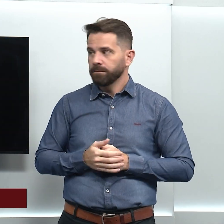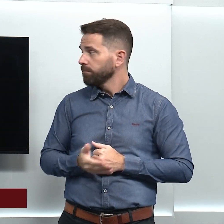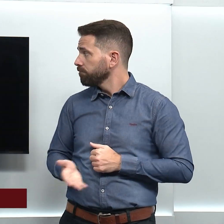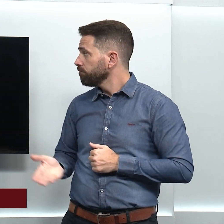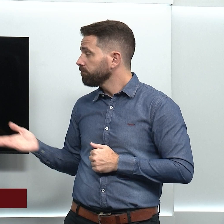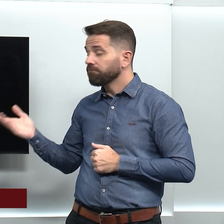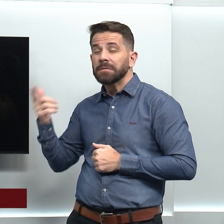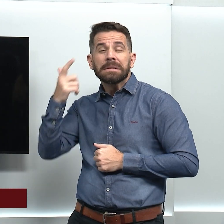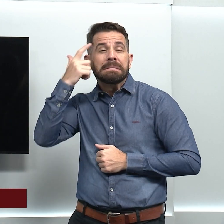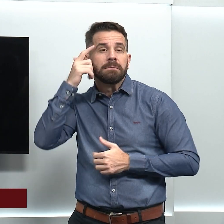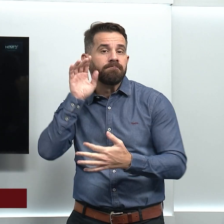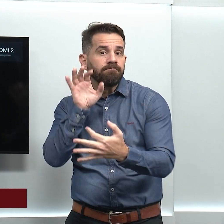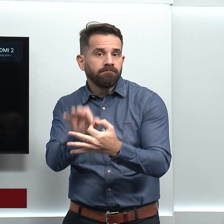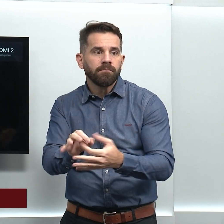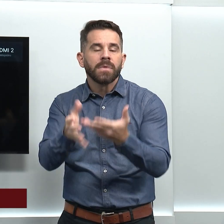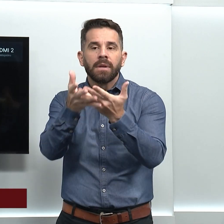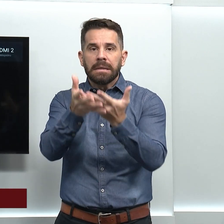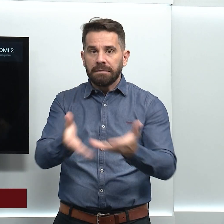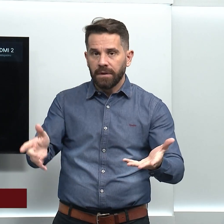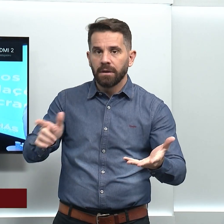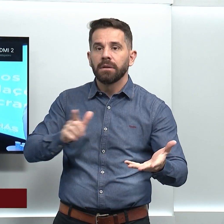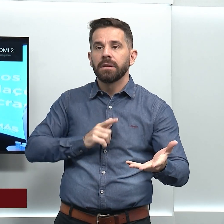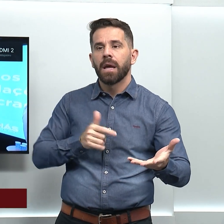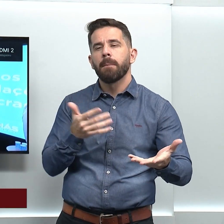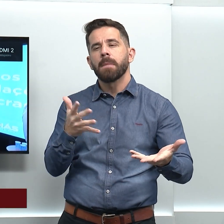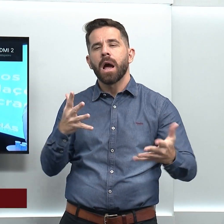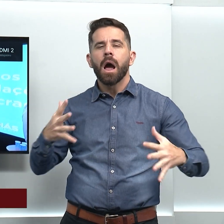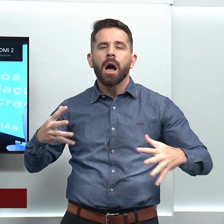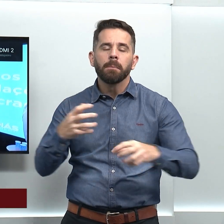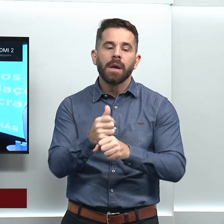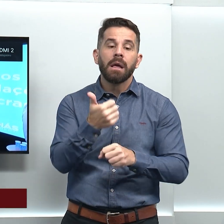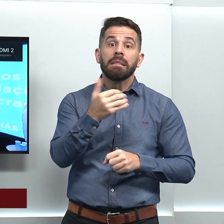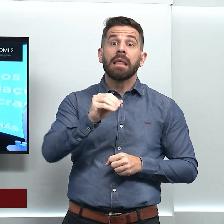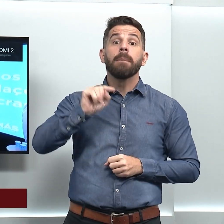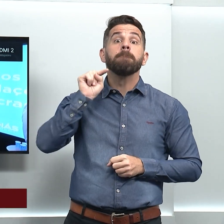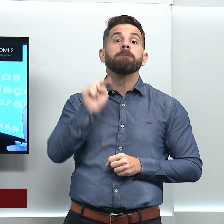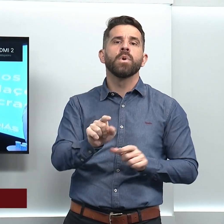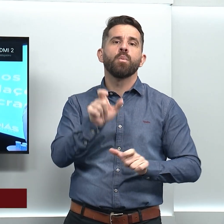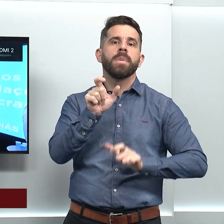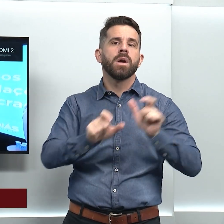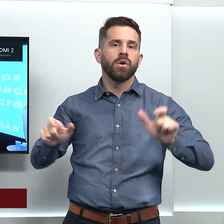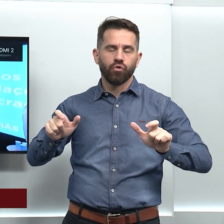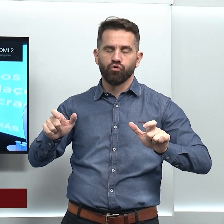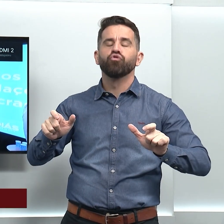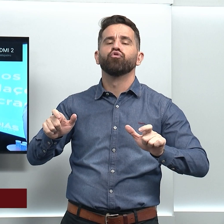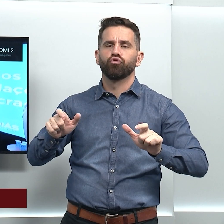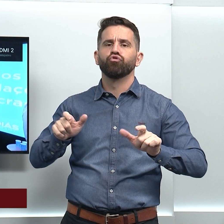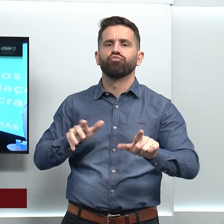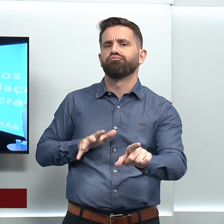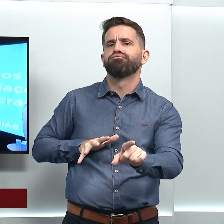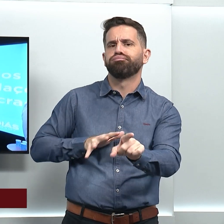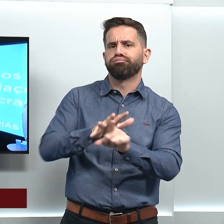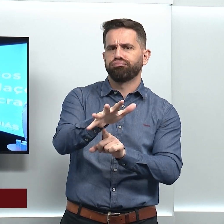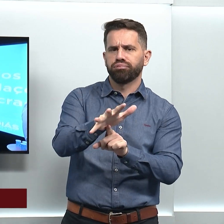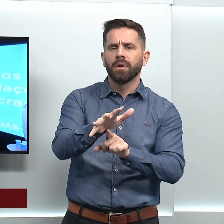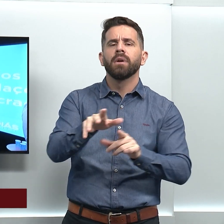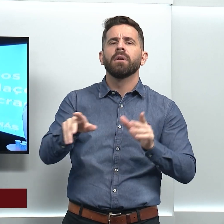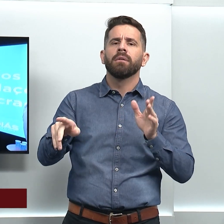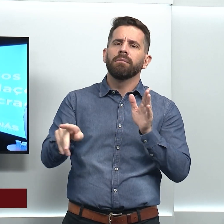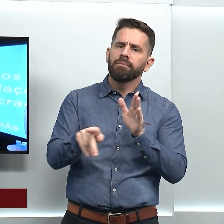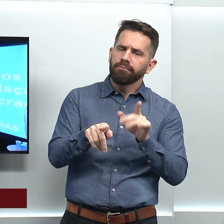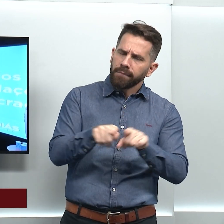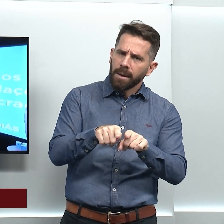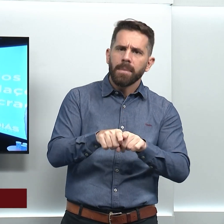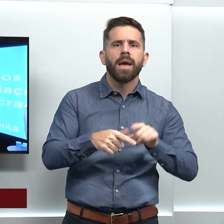expectativa de público de cerca de 10 mil pessoas. Nós temos mais de 80 pessoas que devem participar dos painéis de